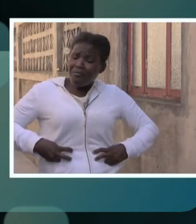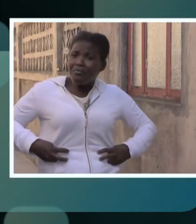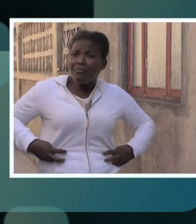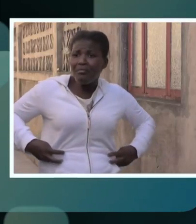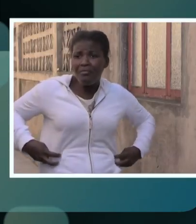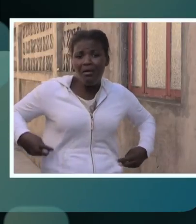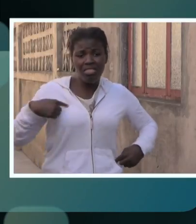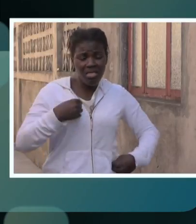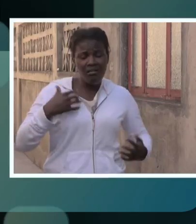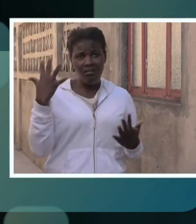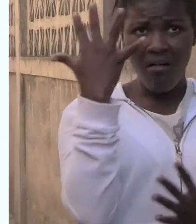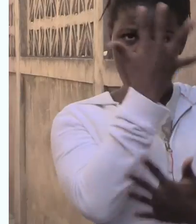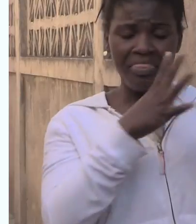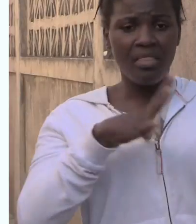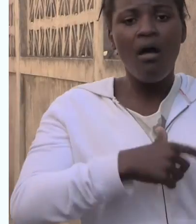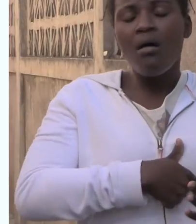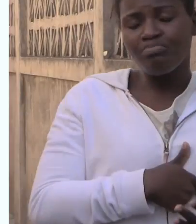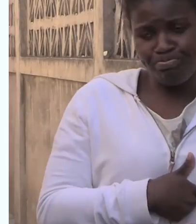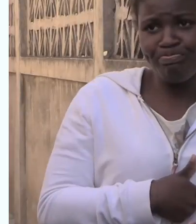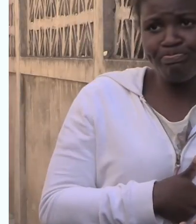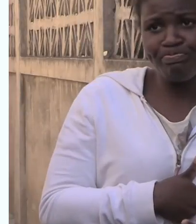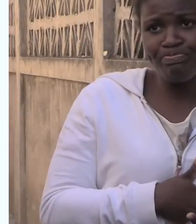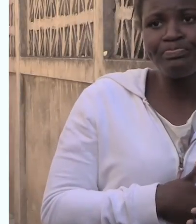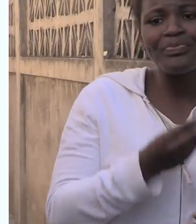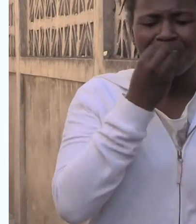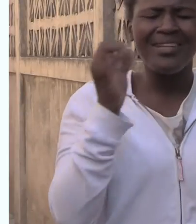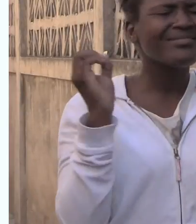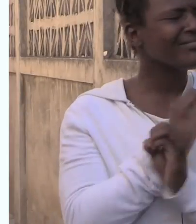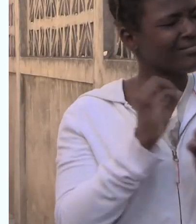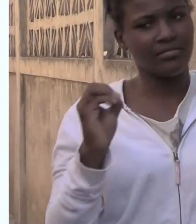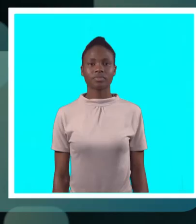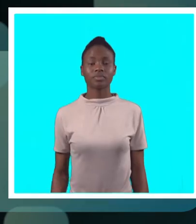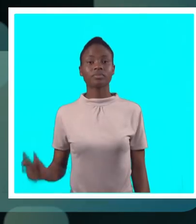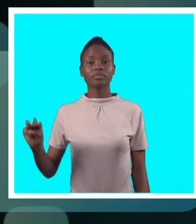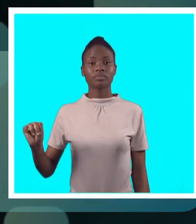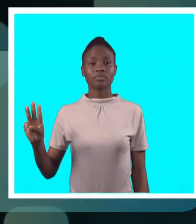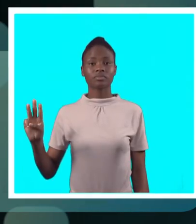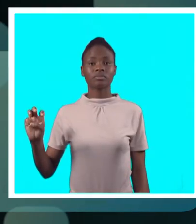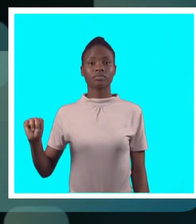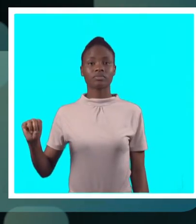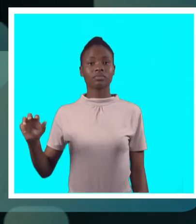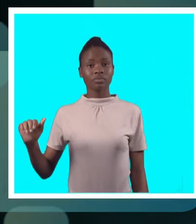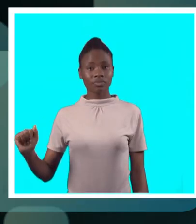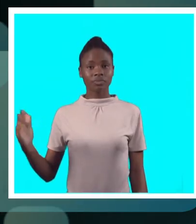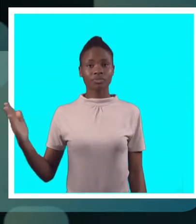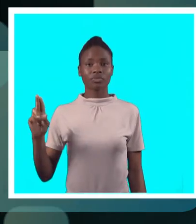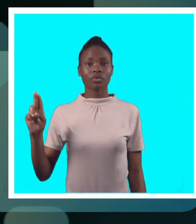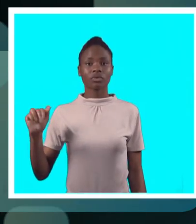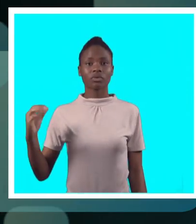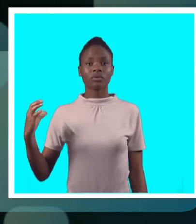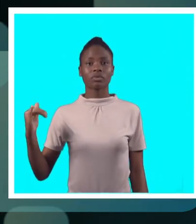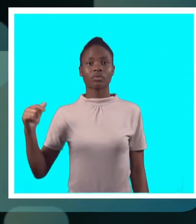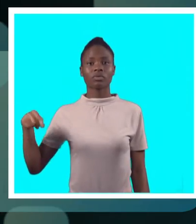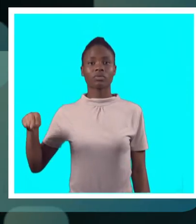pensasse em me esfaquear. Sofri de fome até que sentia tontura por causa da amamentação da criança. Não comia nada.